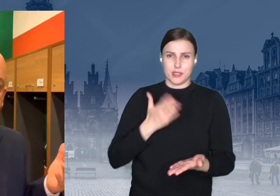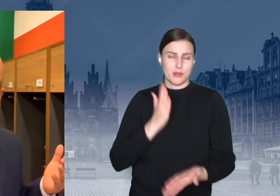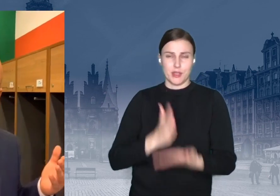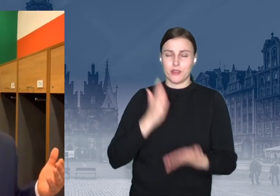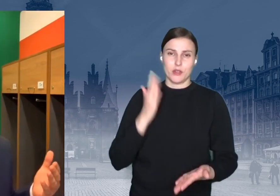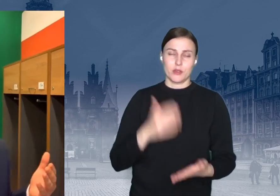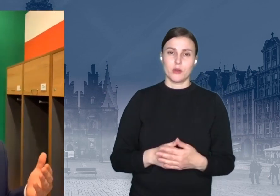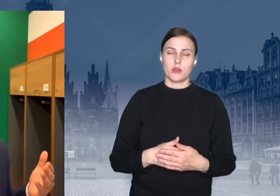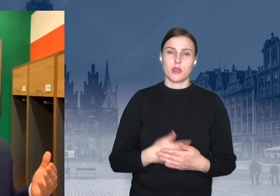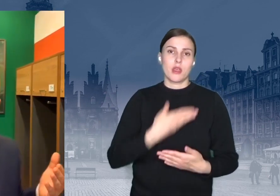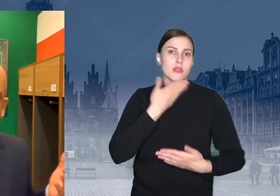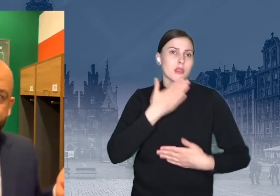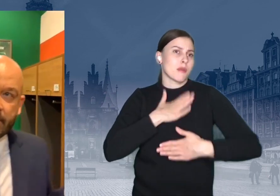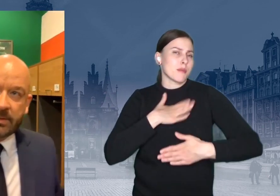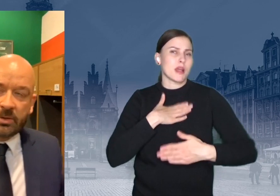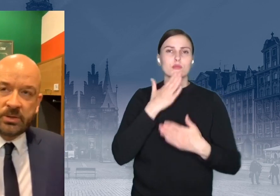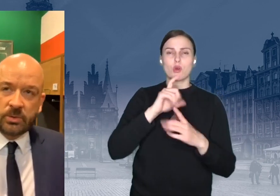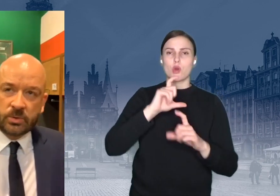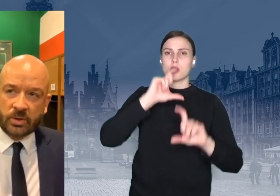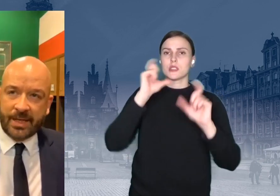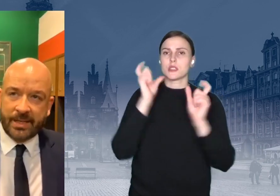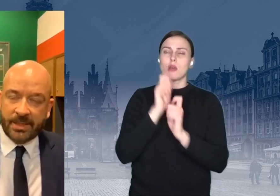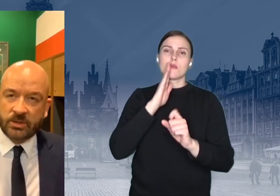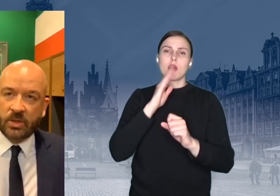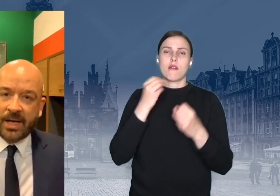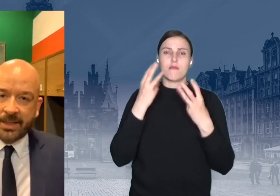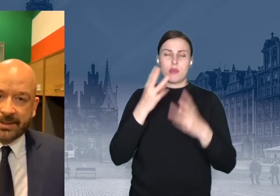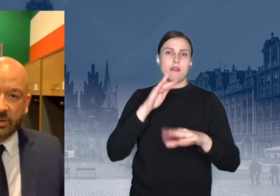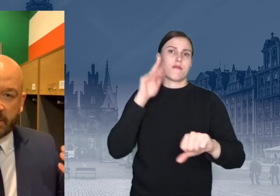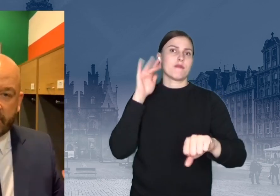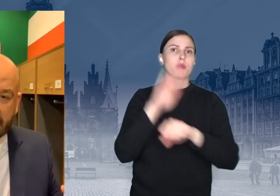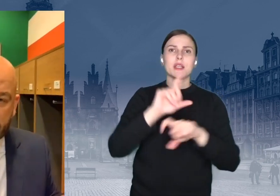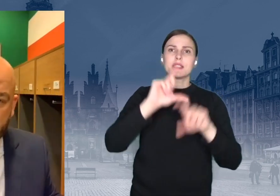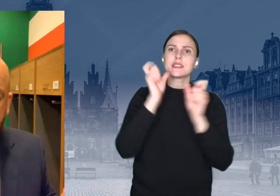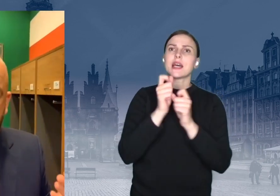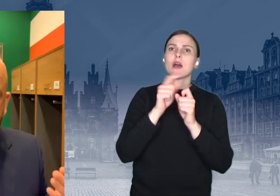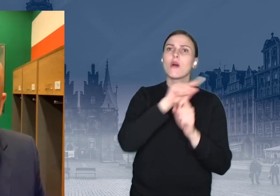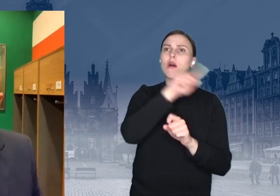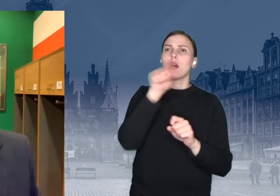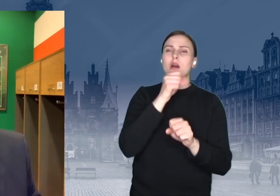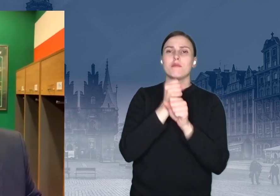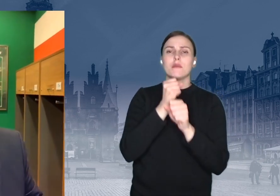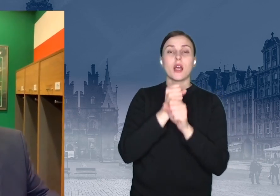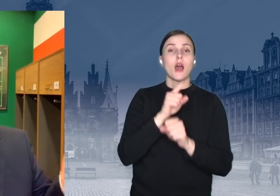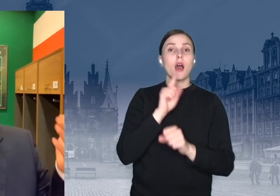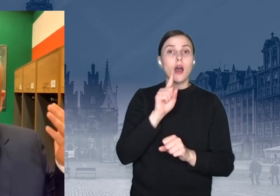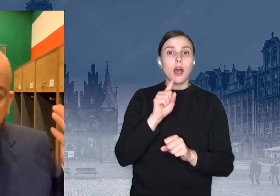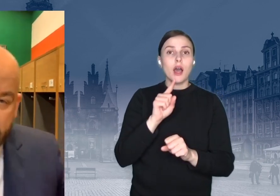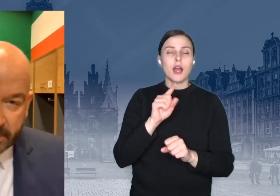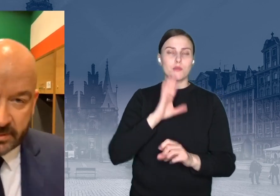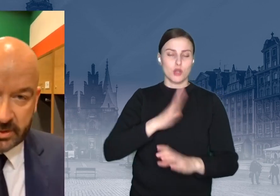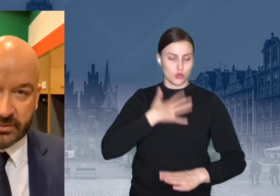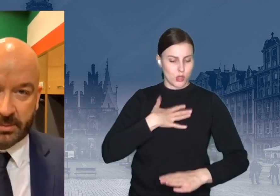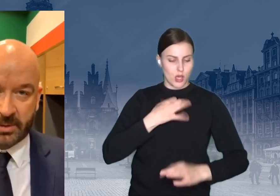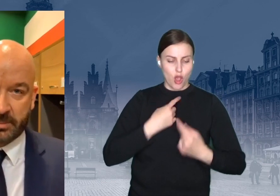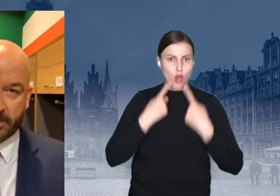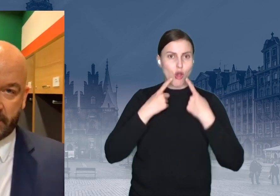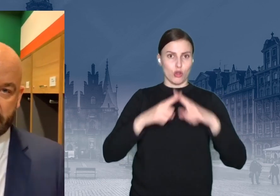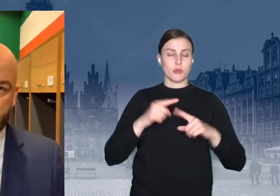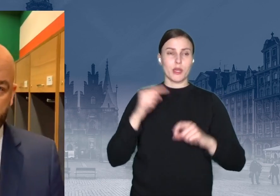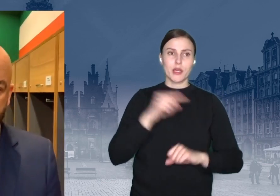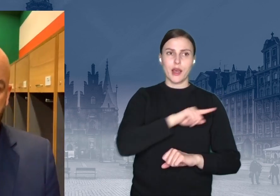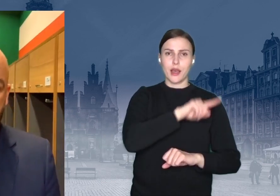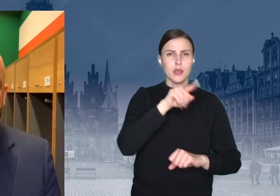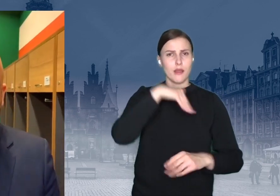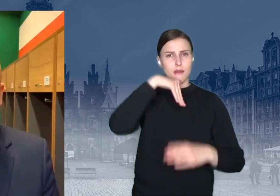wpływu na to instytucjonalne miasto, ale ta odpowiedzialność ze mnie nigdy nie zejdzie, tak jak i Wy powinniście w sobie tę odpowiedzialność mieć,